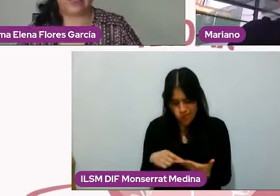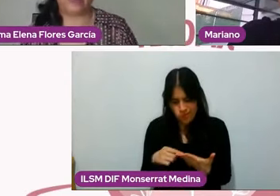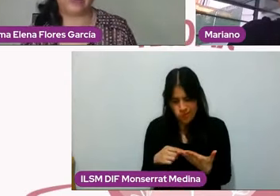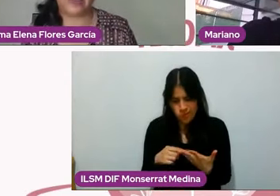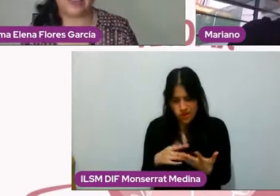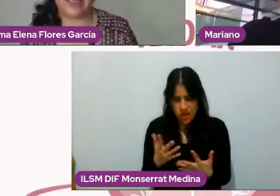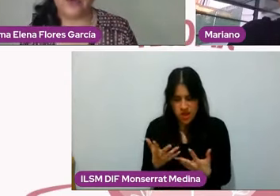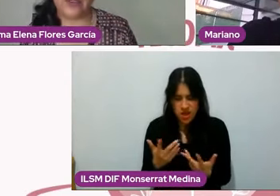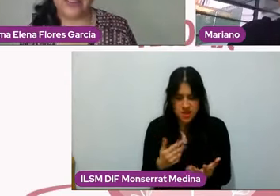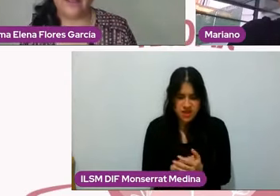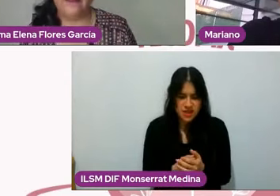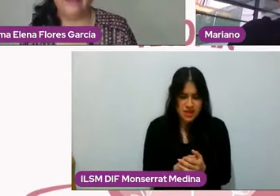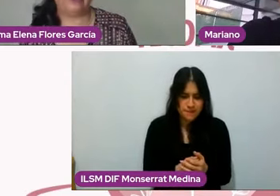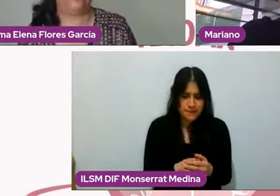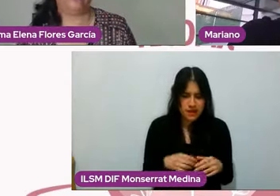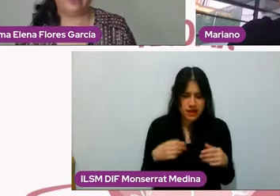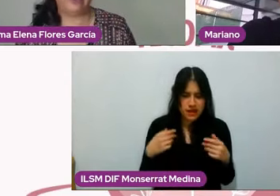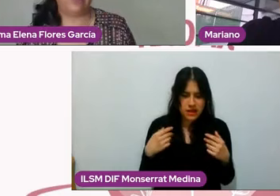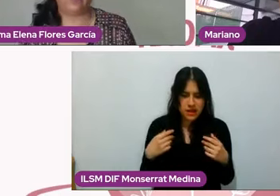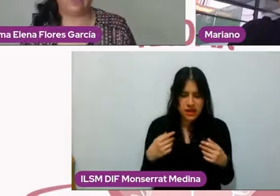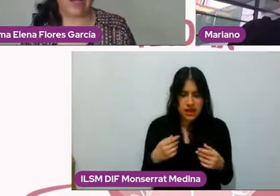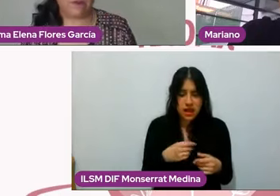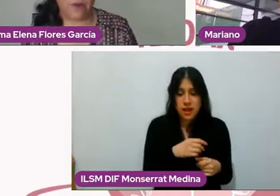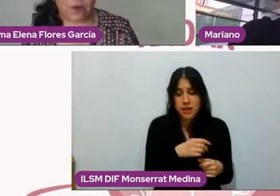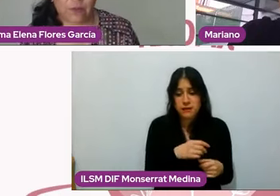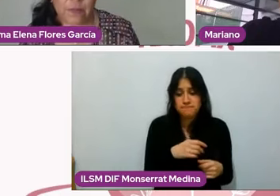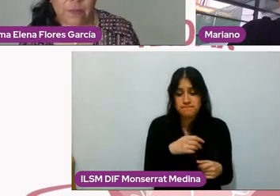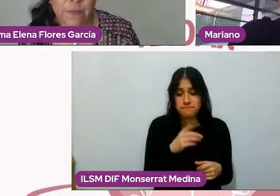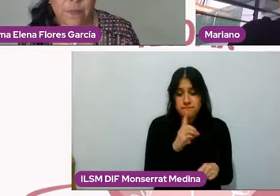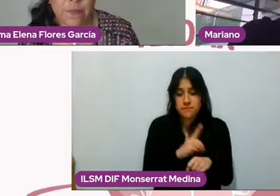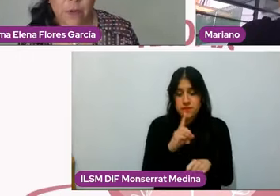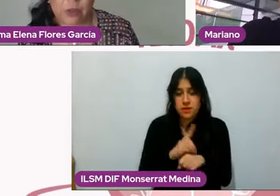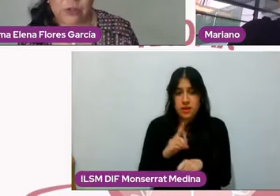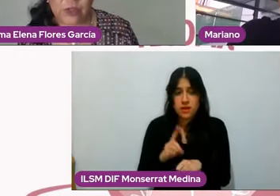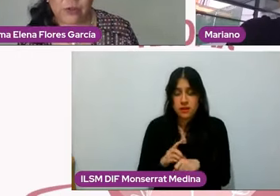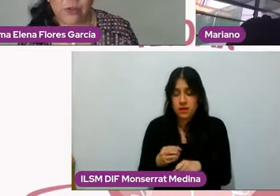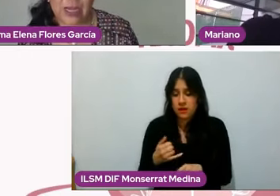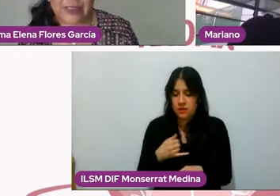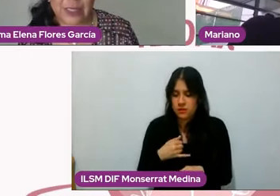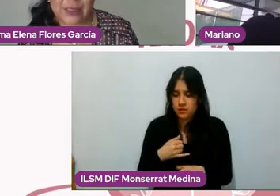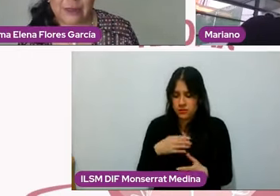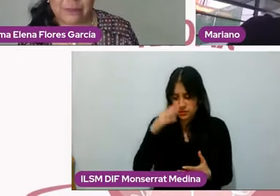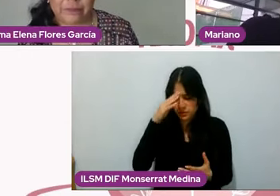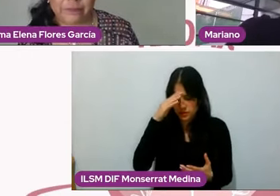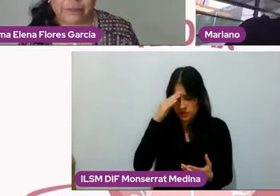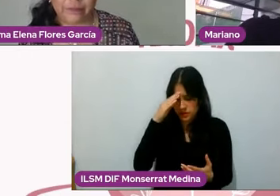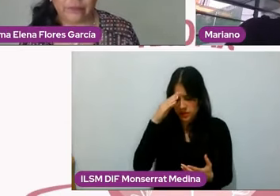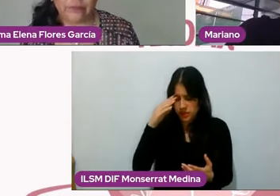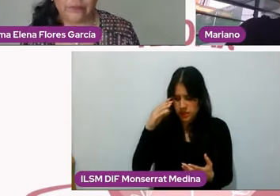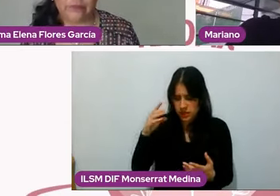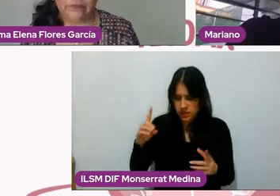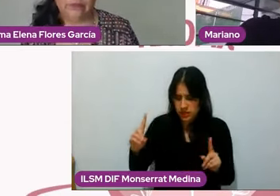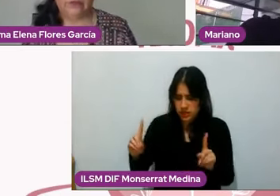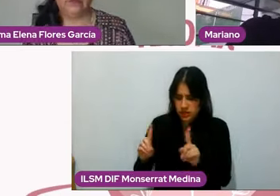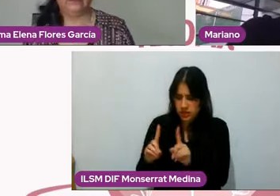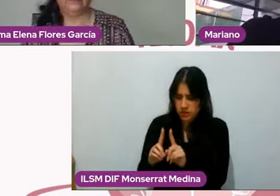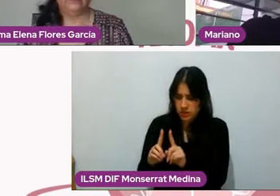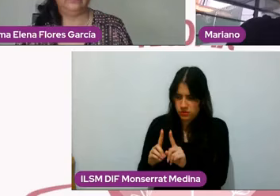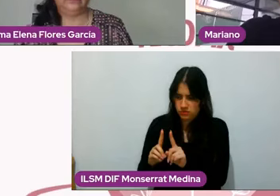vivencia o la cotidianeidad nos dice estoy con ella o con él por los hijos o las hijas? Bueno,